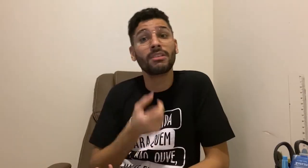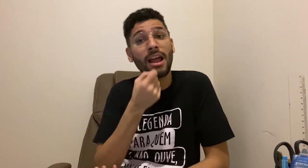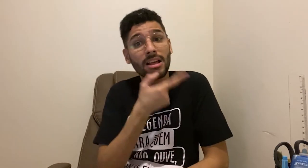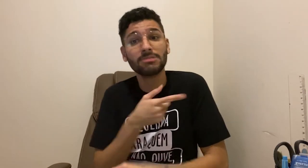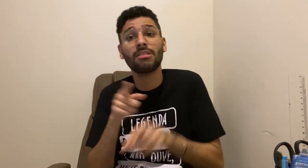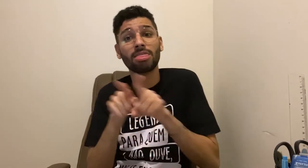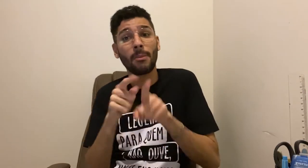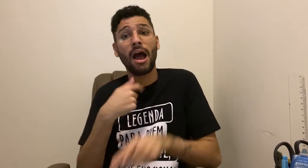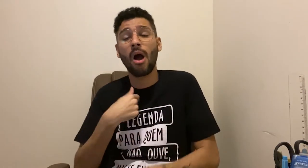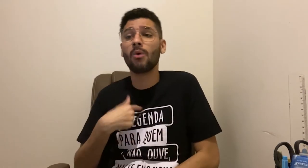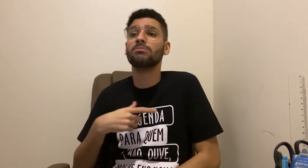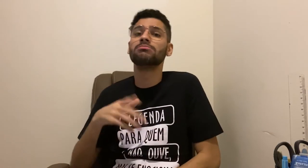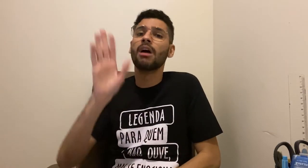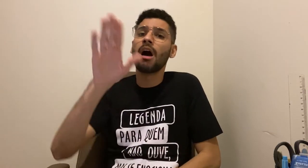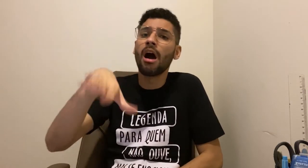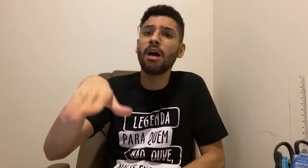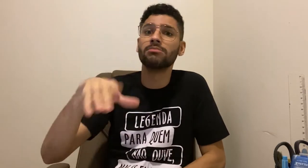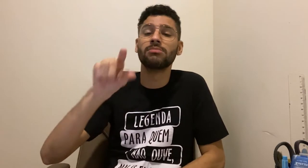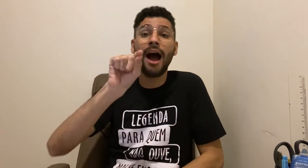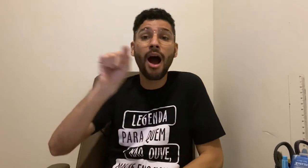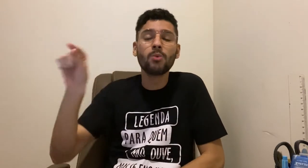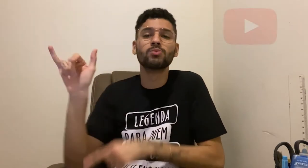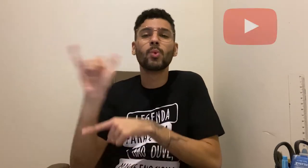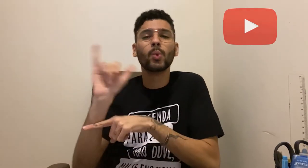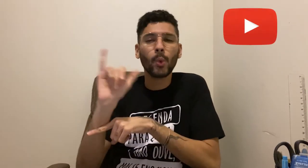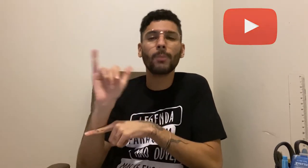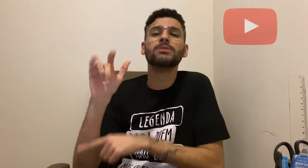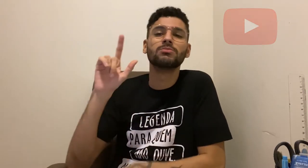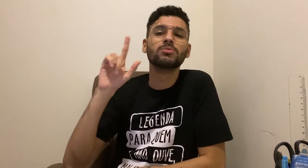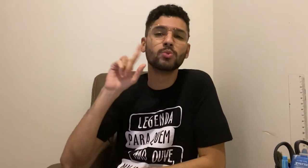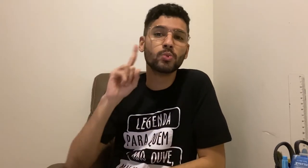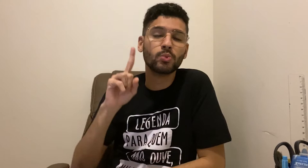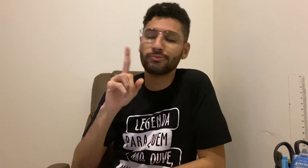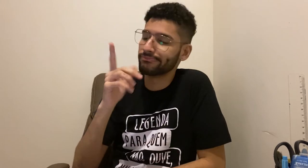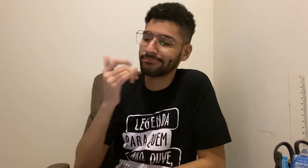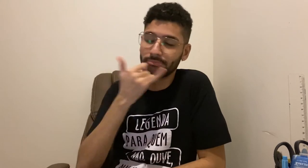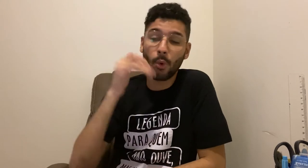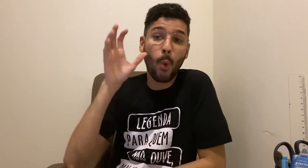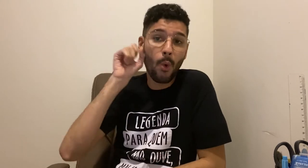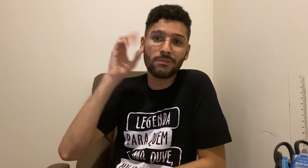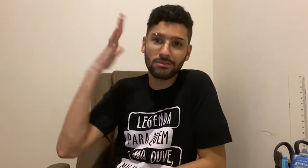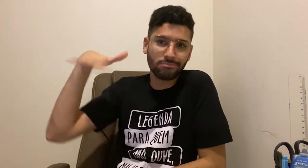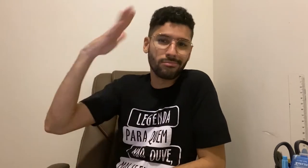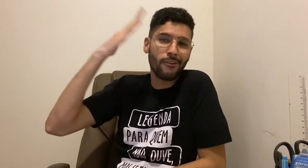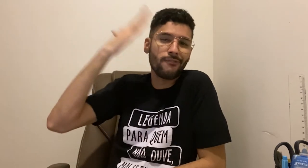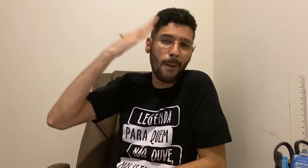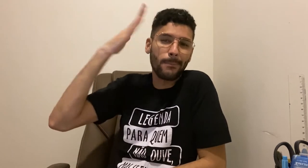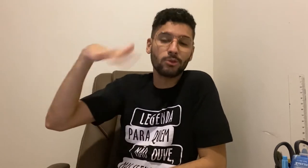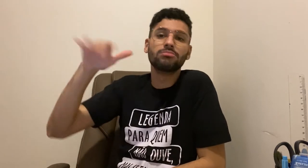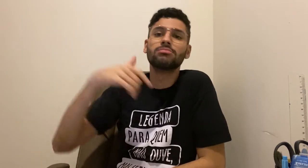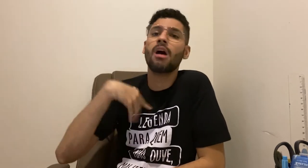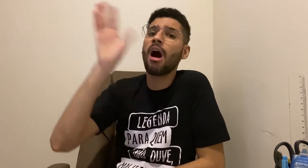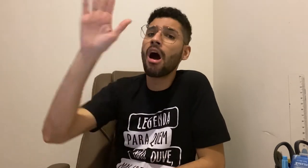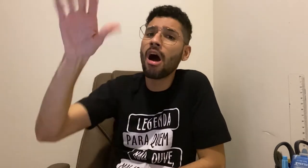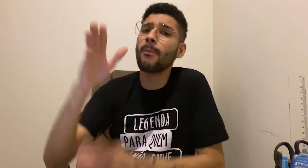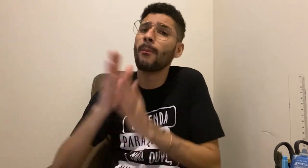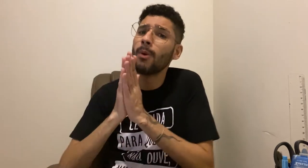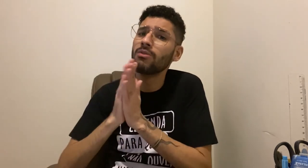Léo. Eu já pedi para alguns famosos youtubers ouvintes para colocarem legenda nos seus vídeos e os fãs costumam